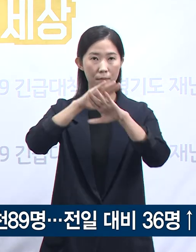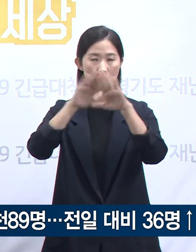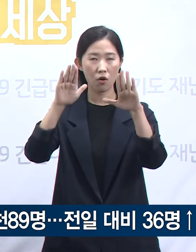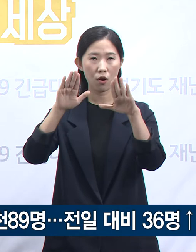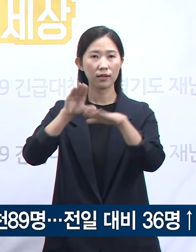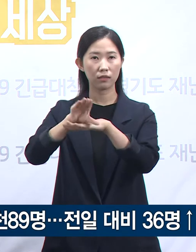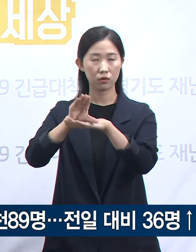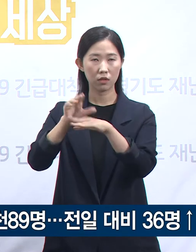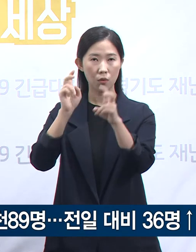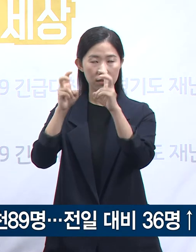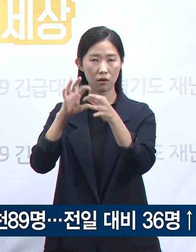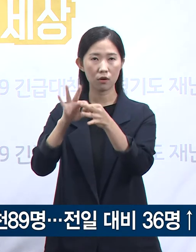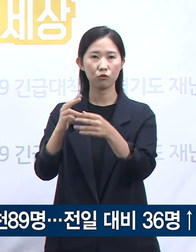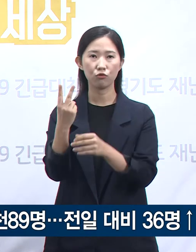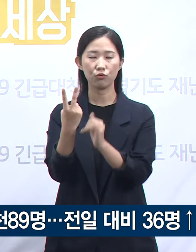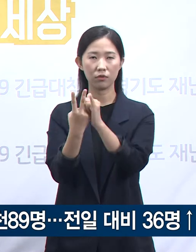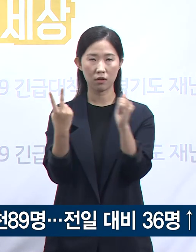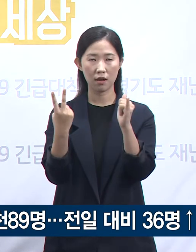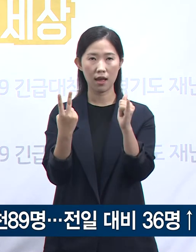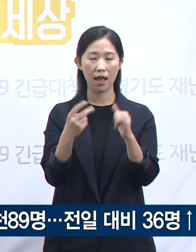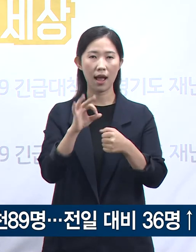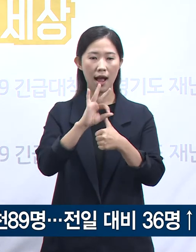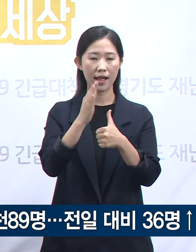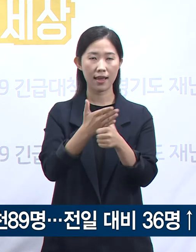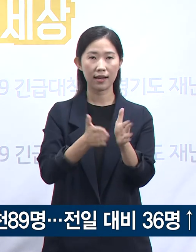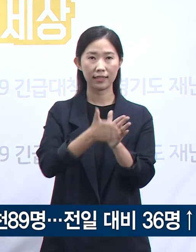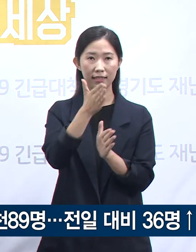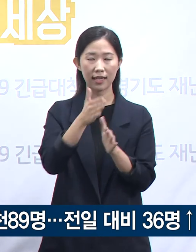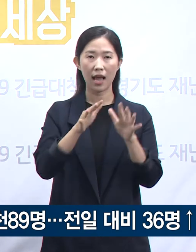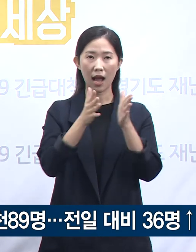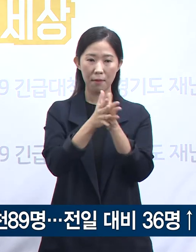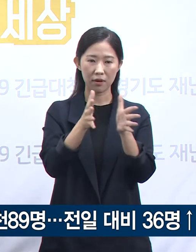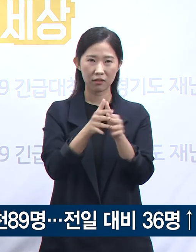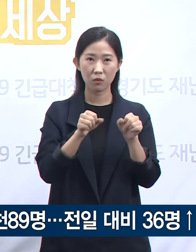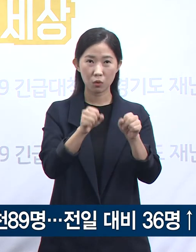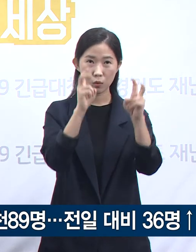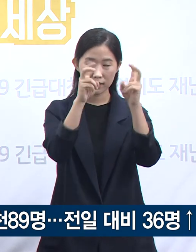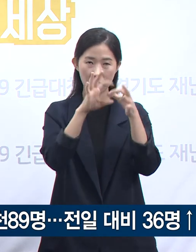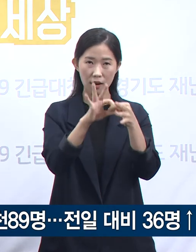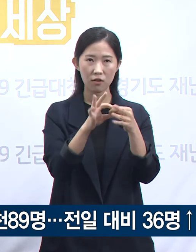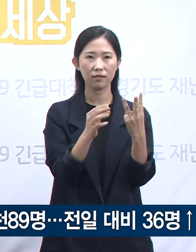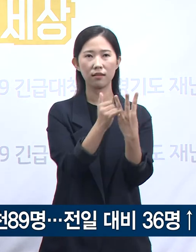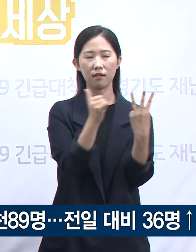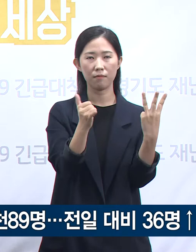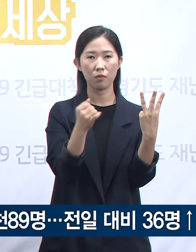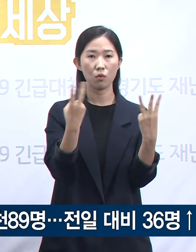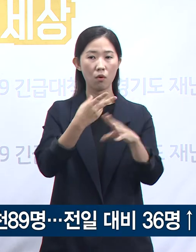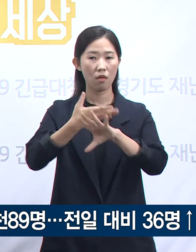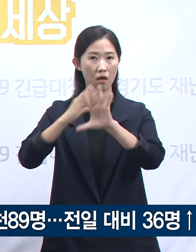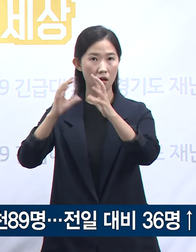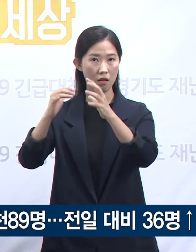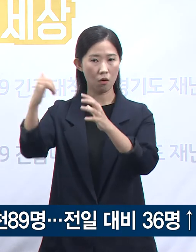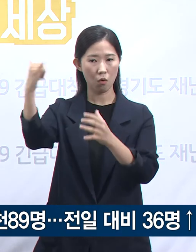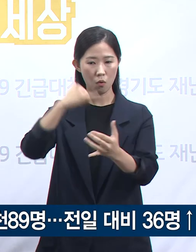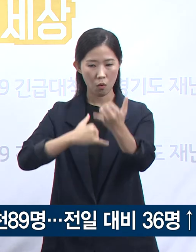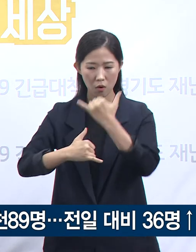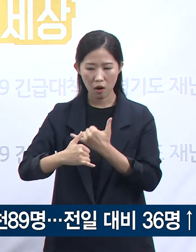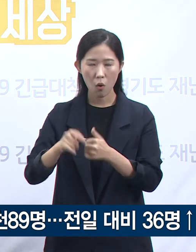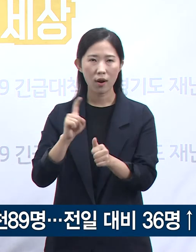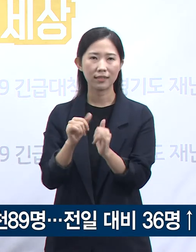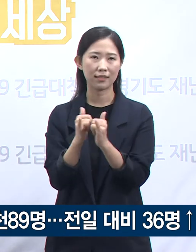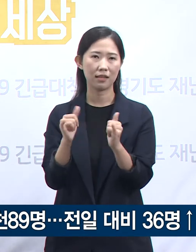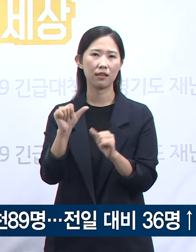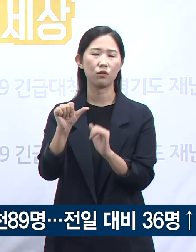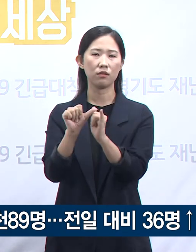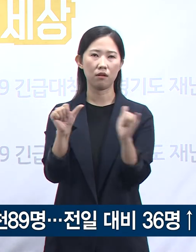아파트 청소년업체 관련 3명 등 총 36명이며 이 중 해외 유입 관련은 5명입니다. 신규 확진자 등